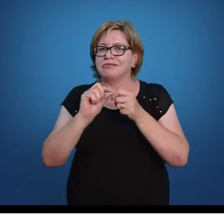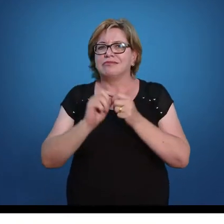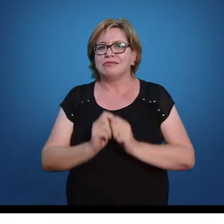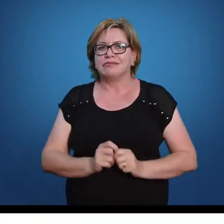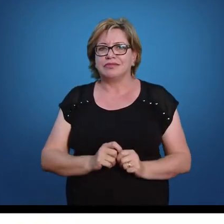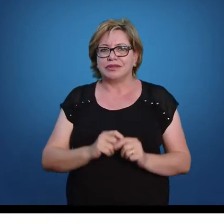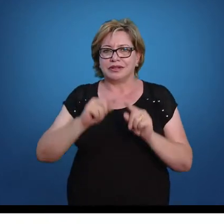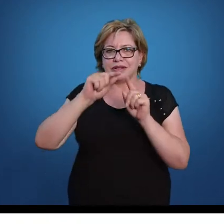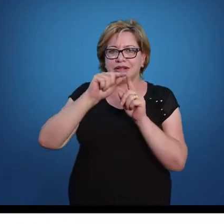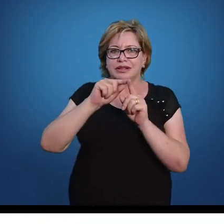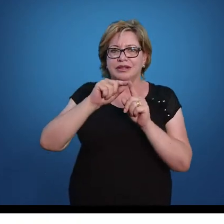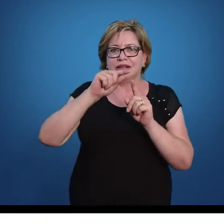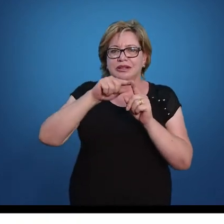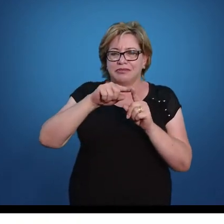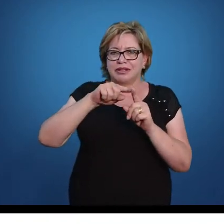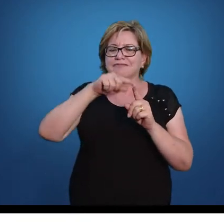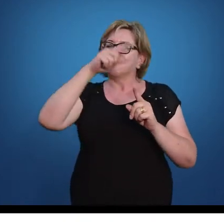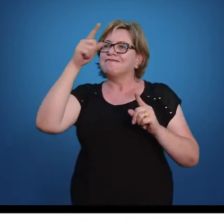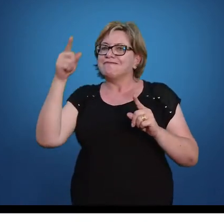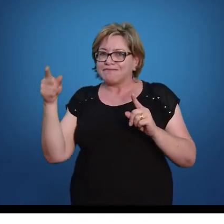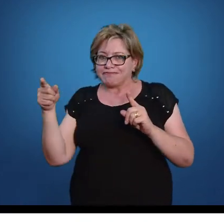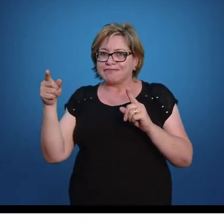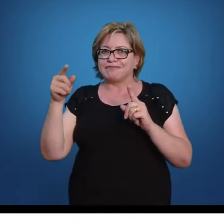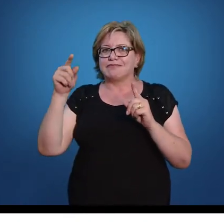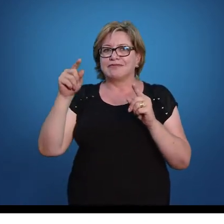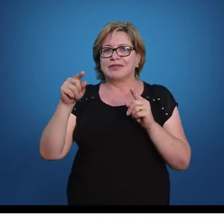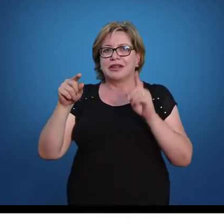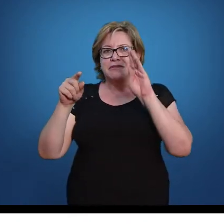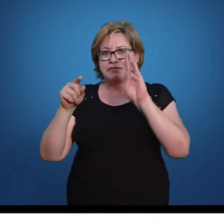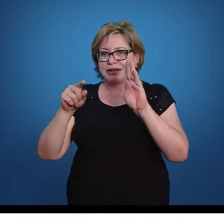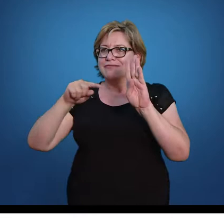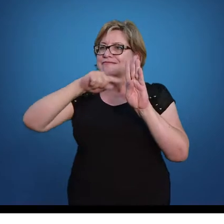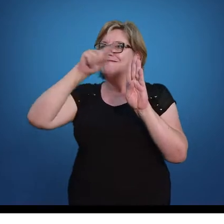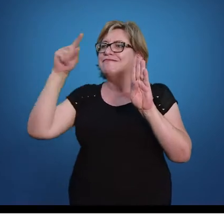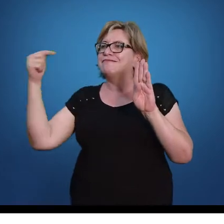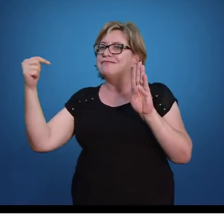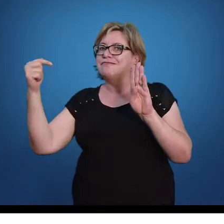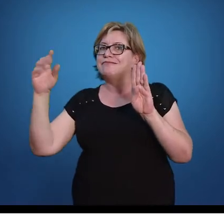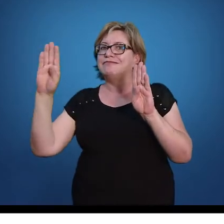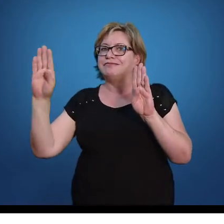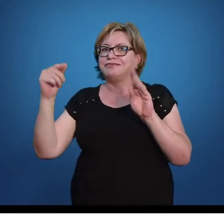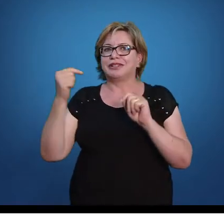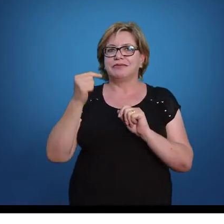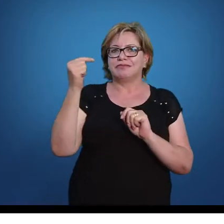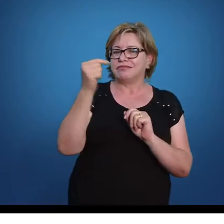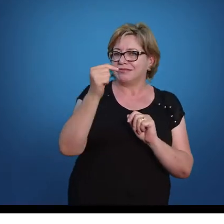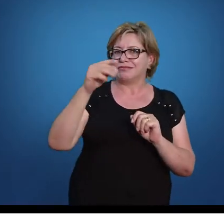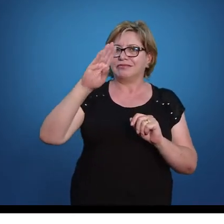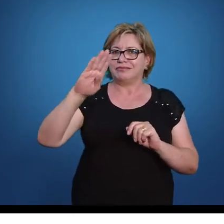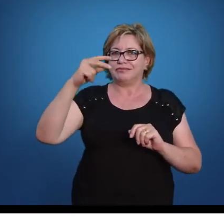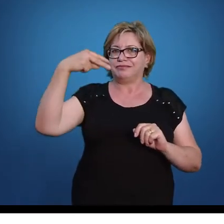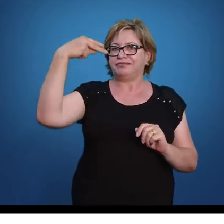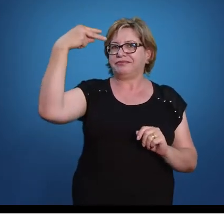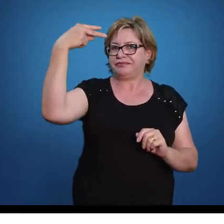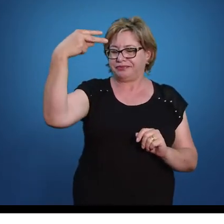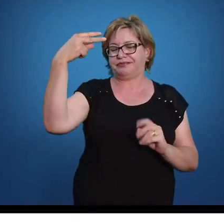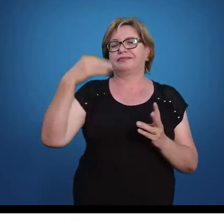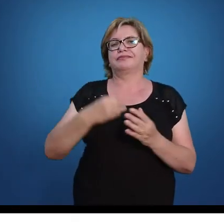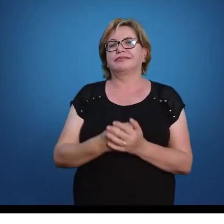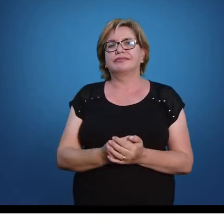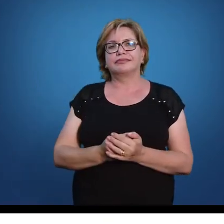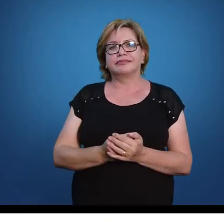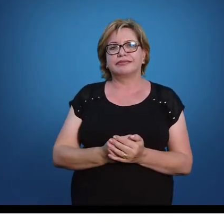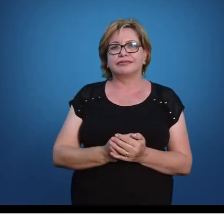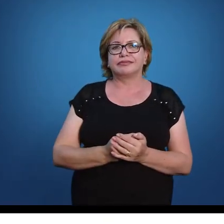Agora eu tenho aqui b vezes menos b. E isso vai me dar menos b ao quadrado.